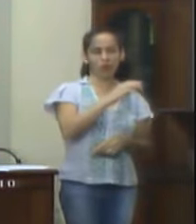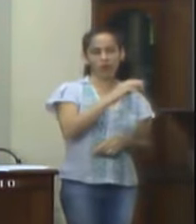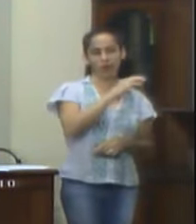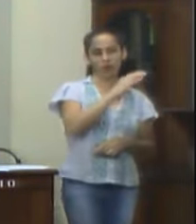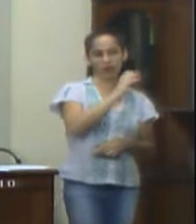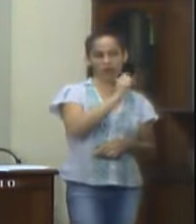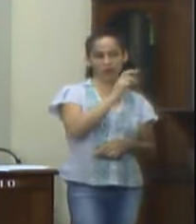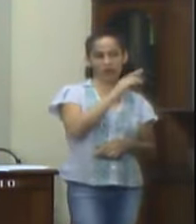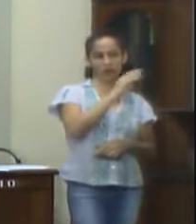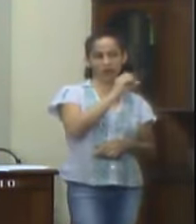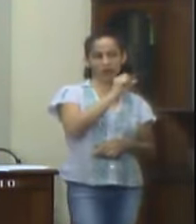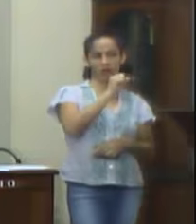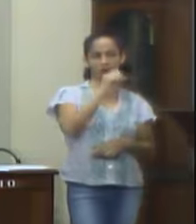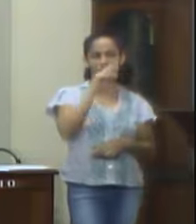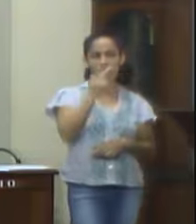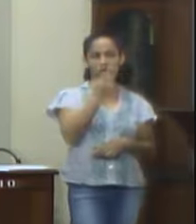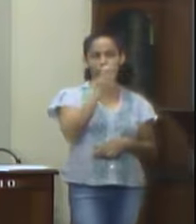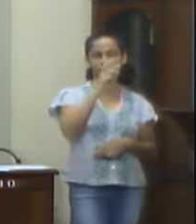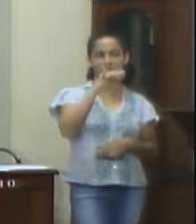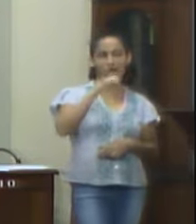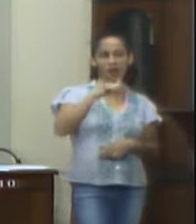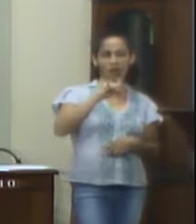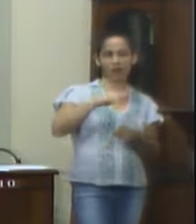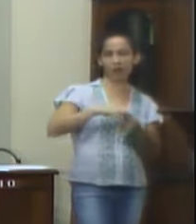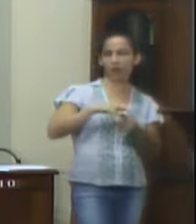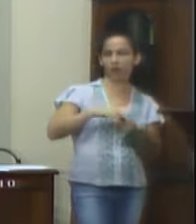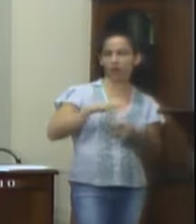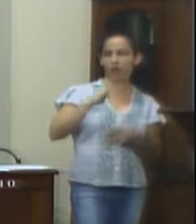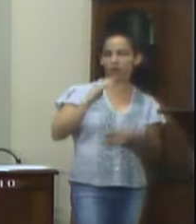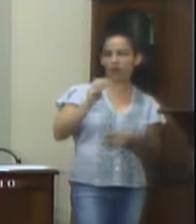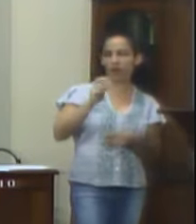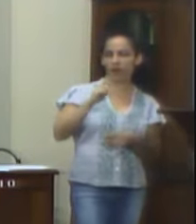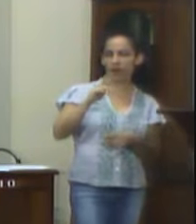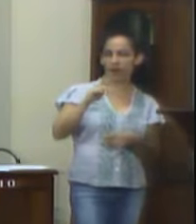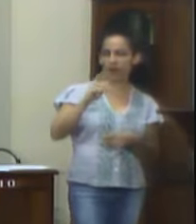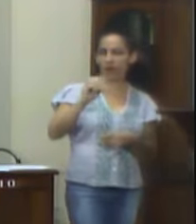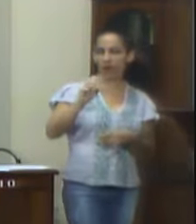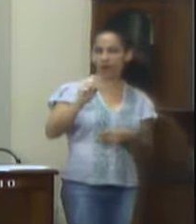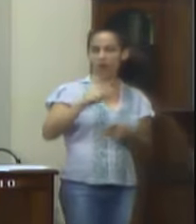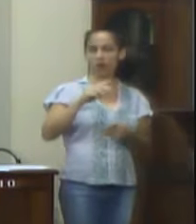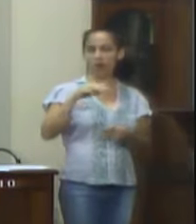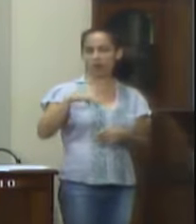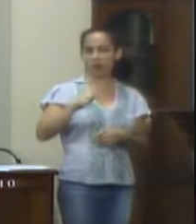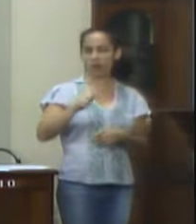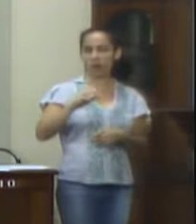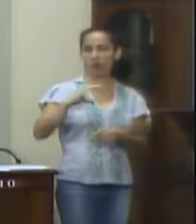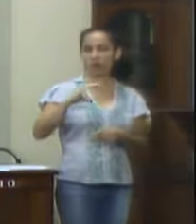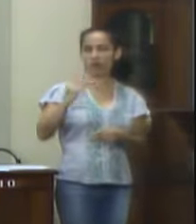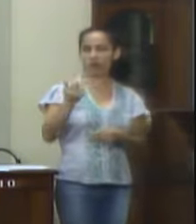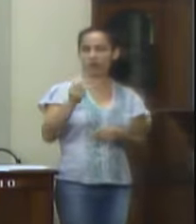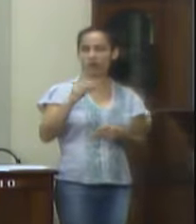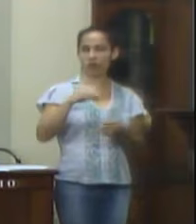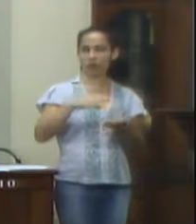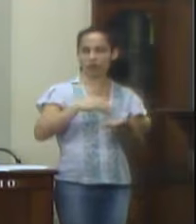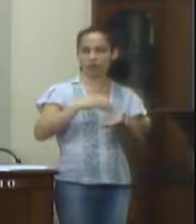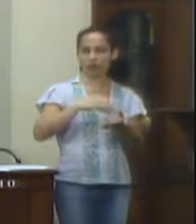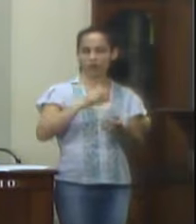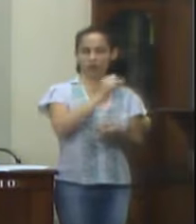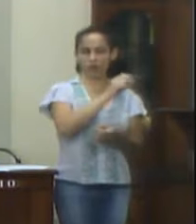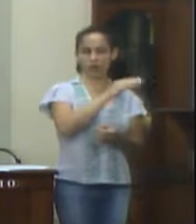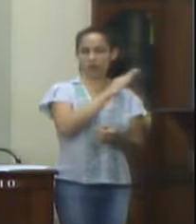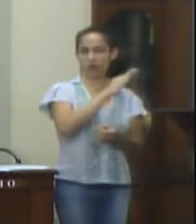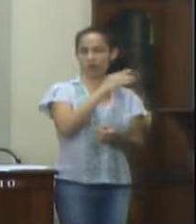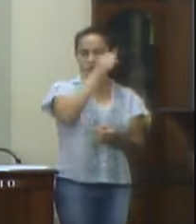ao secretário de Serviços Públicos e Defesa Civil, senhor Carlos Henrique Barros Machado, com cópia ao subprefeito de conservatória,